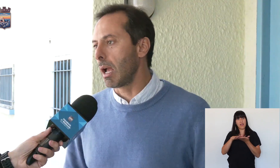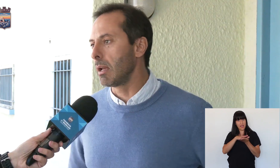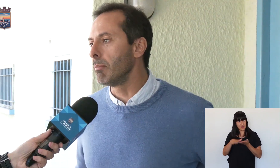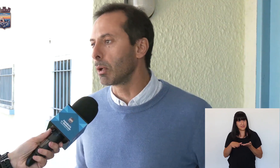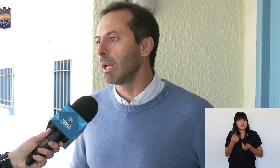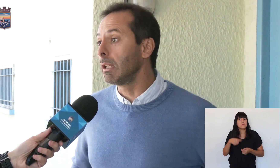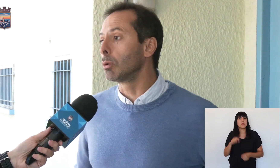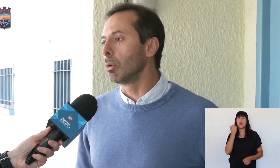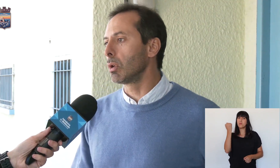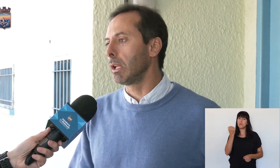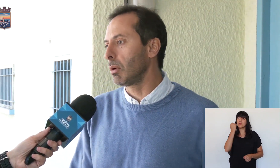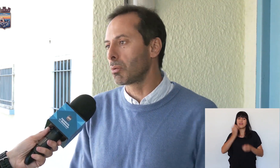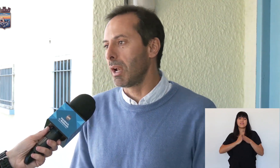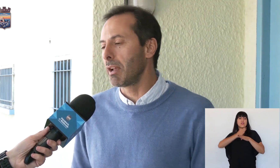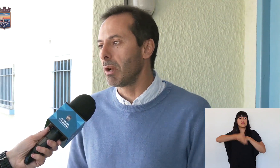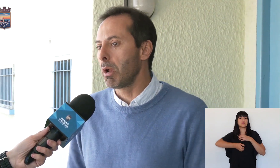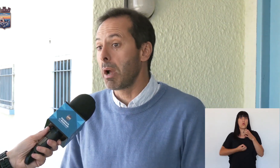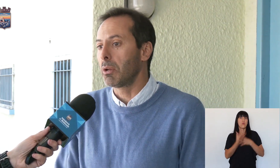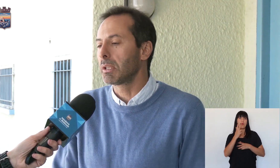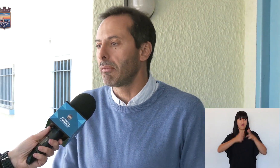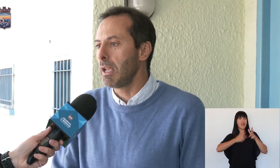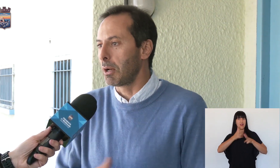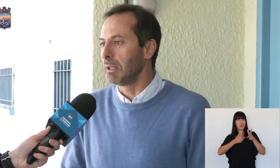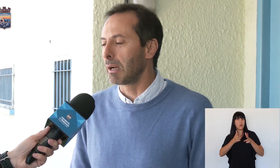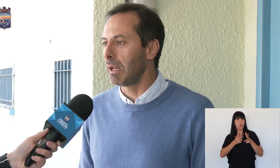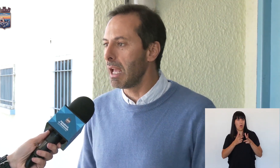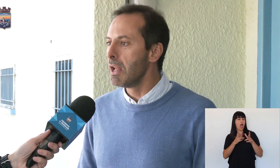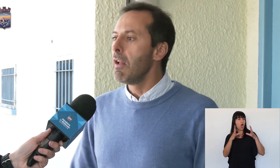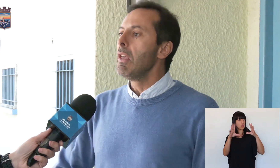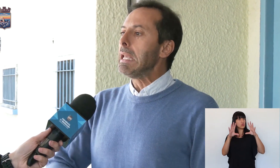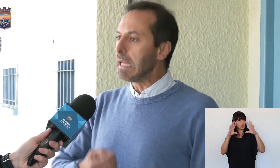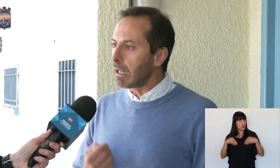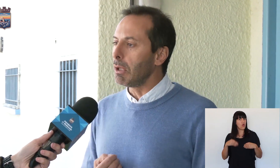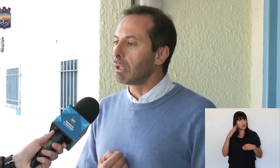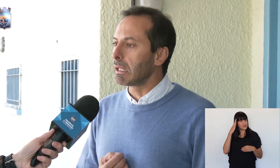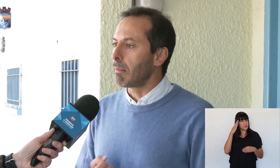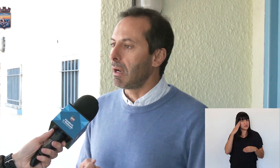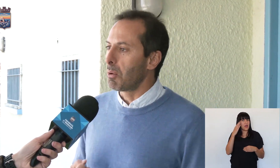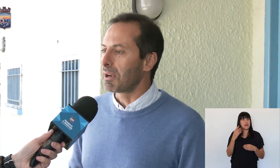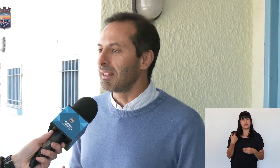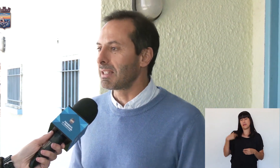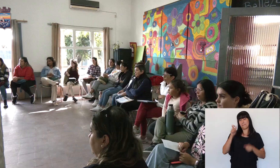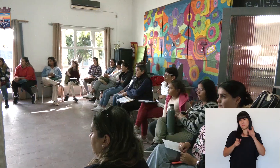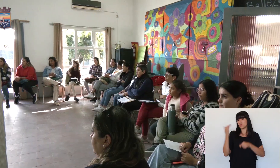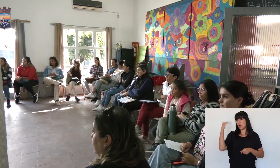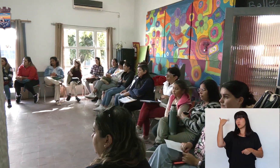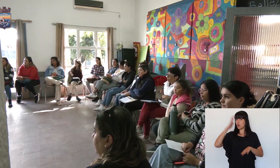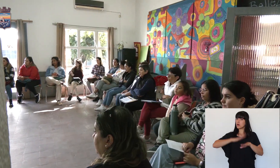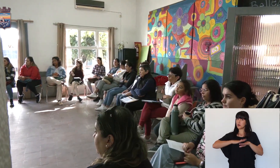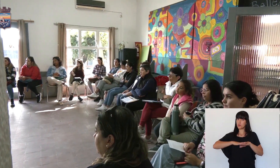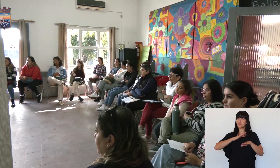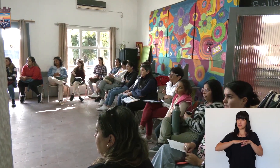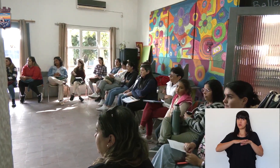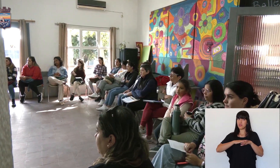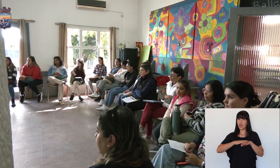también es una importante introducción esto, que es una lengua nueva, que nos desafía, que nos interpela y que también nos tiene que llamar a los gobernantes a la